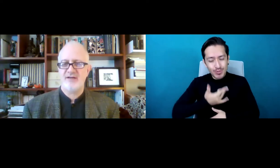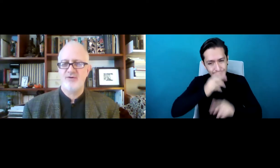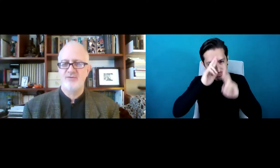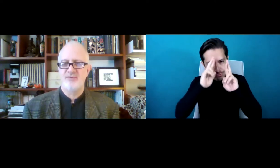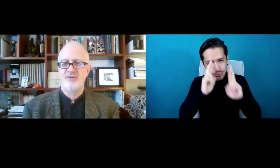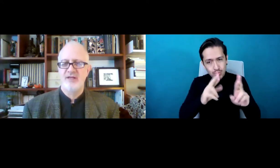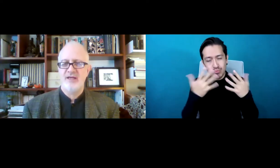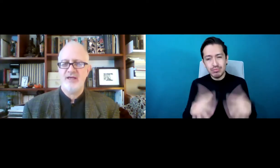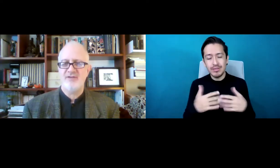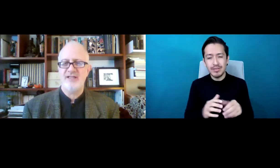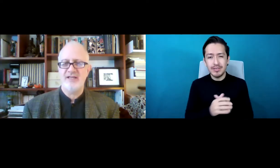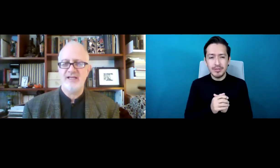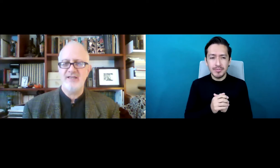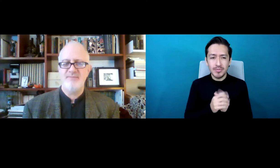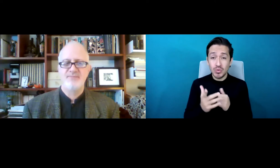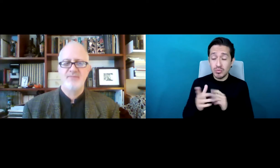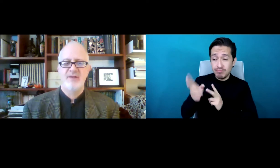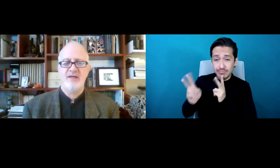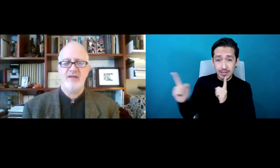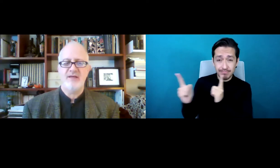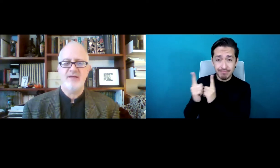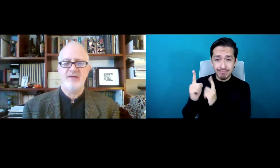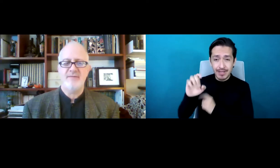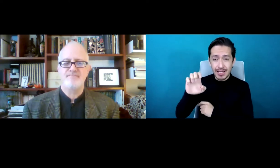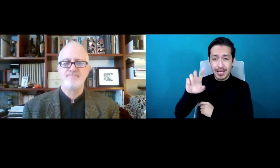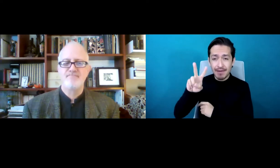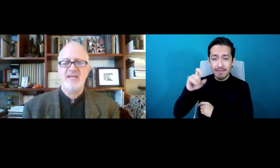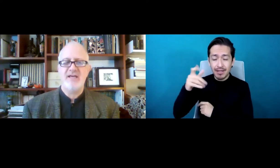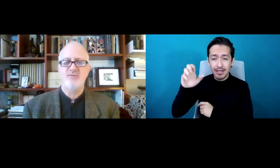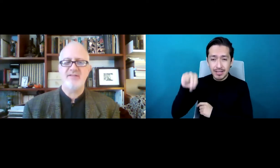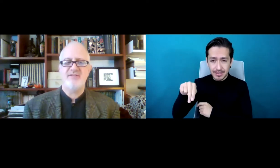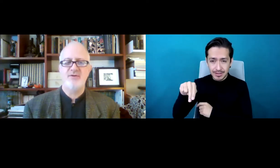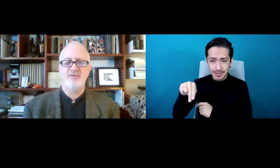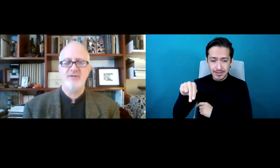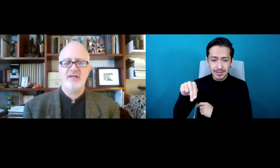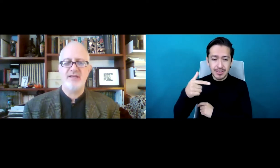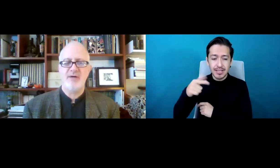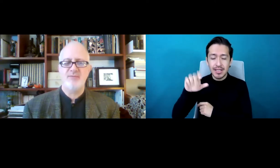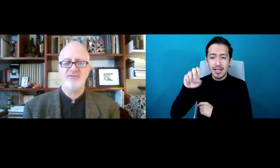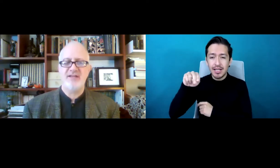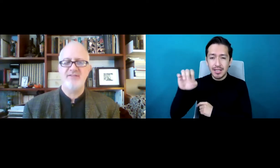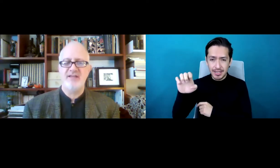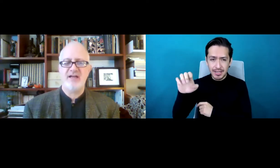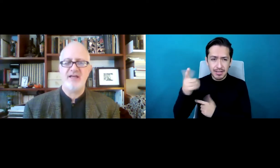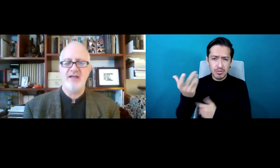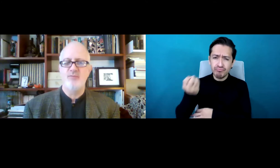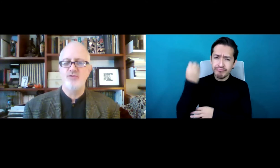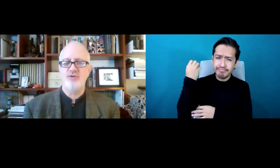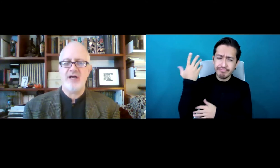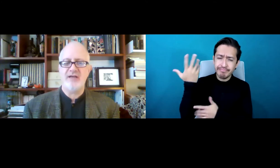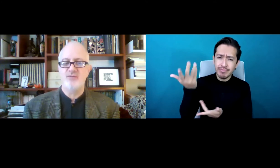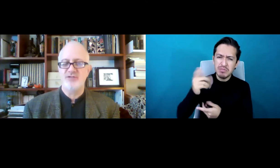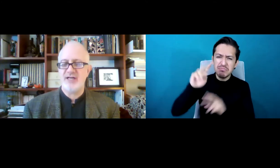con Evelyn Glennie en una sesión que llamamos Enseñar el